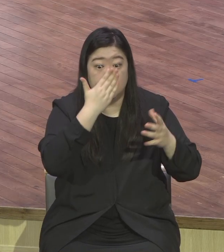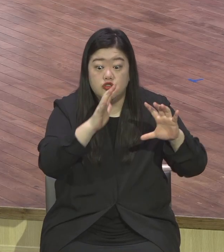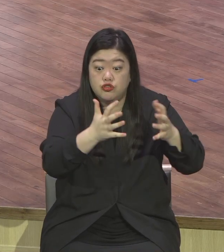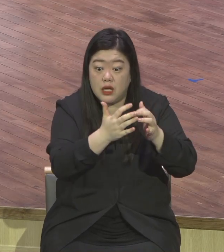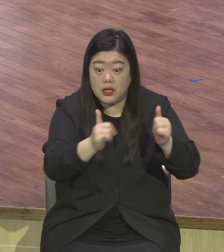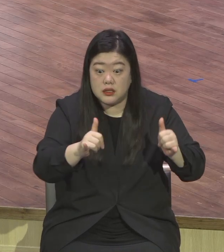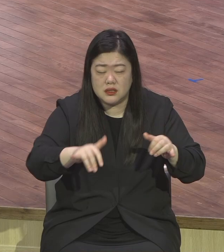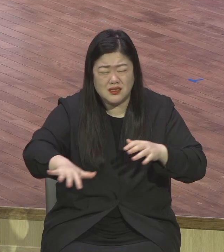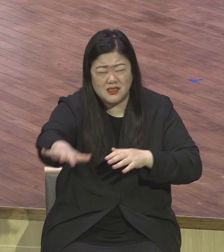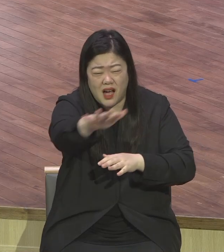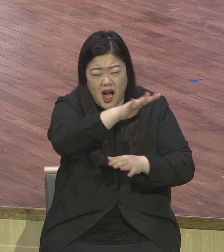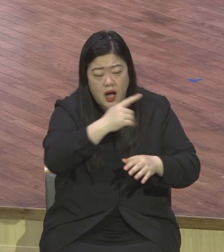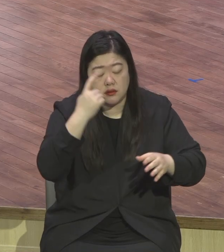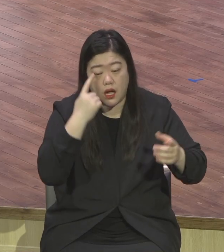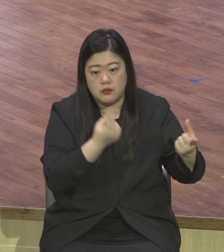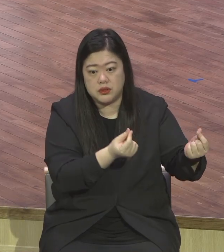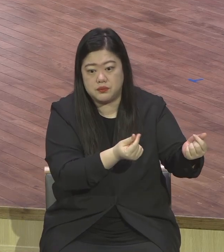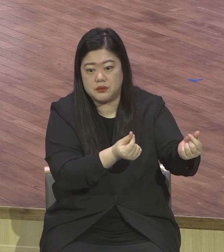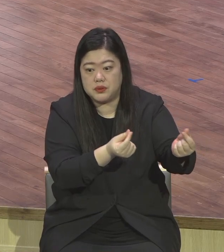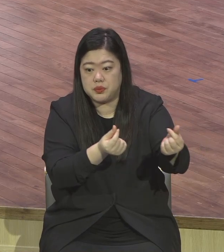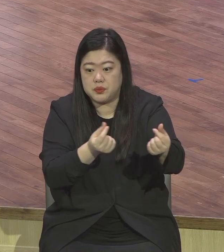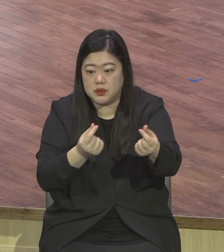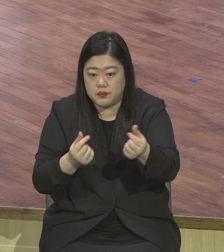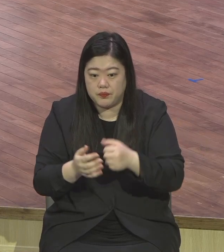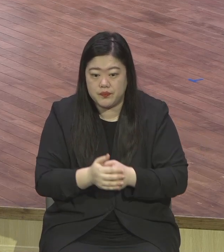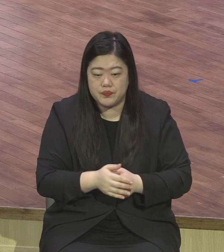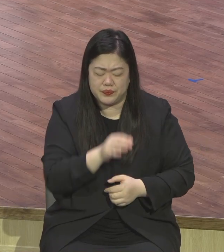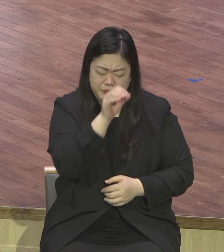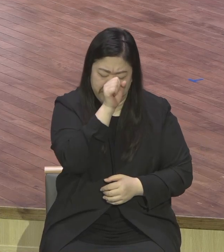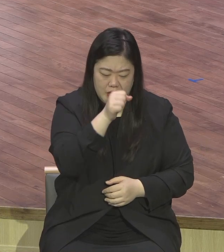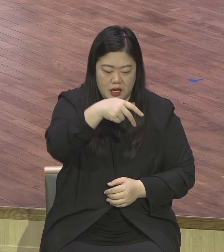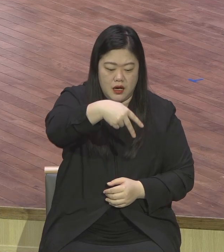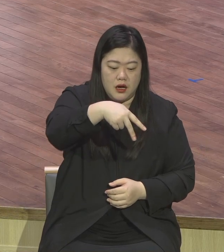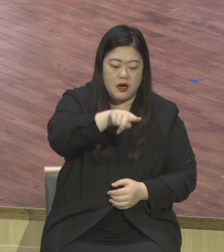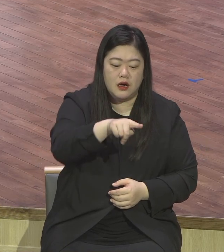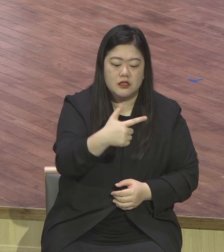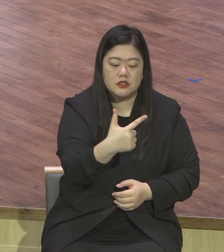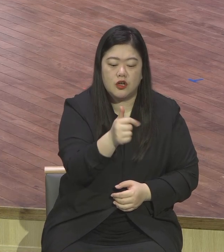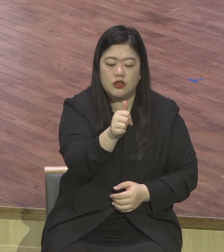생각이 이 생각과 똑같은 거예요. 선한 일을 해야 좋은 데 간다. 이게 종교잖아요.